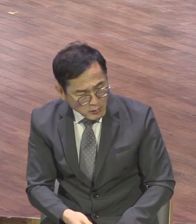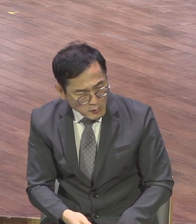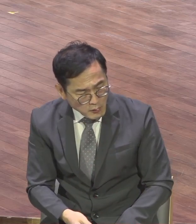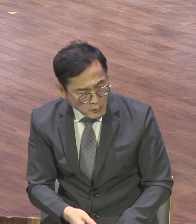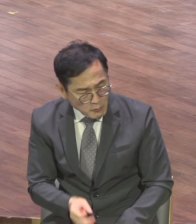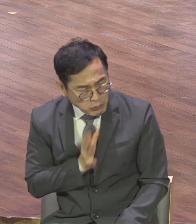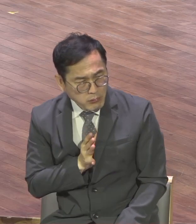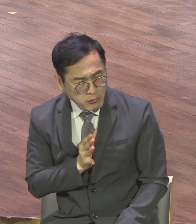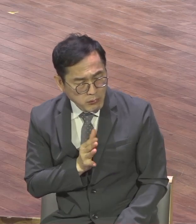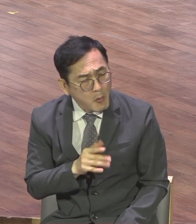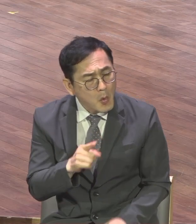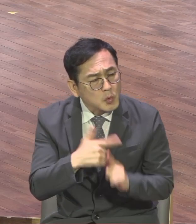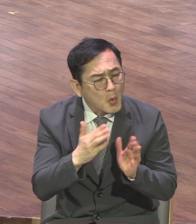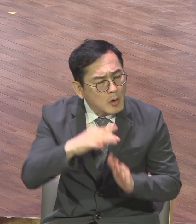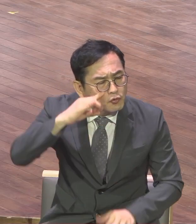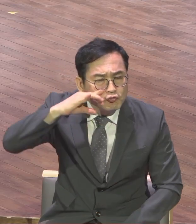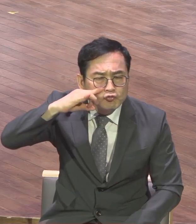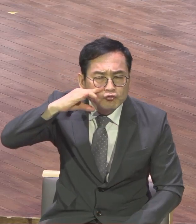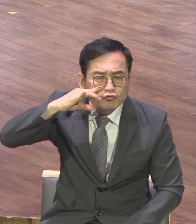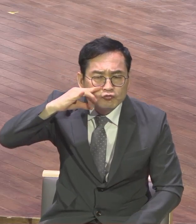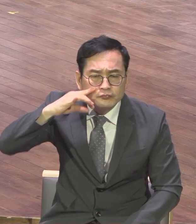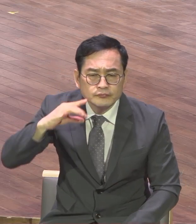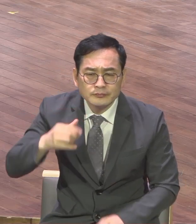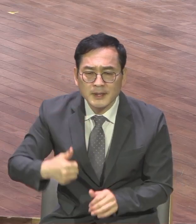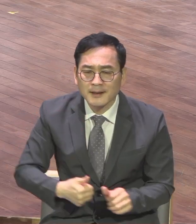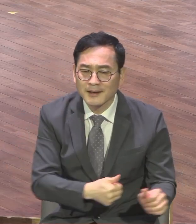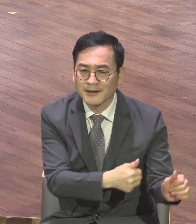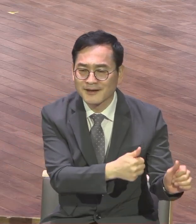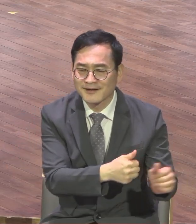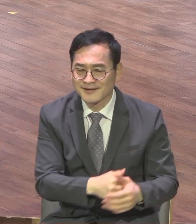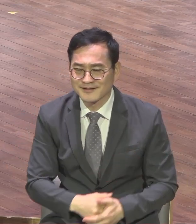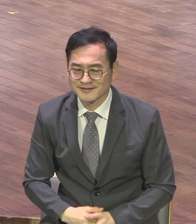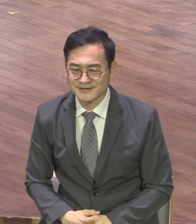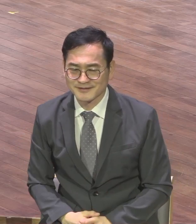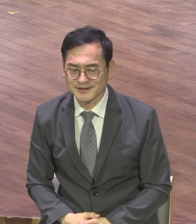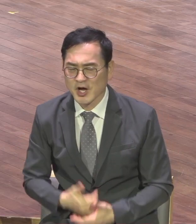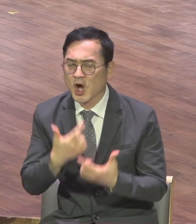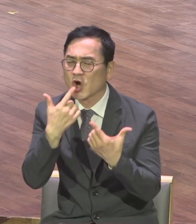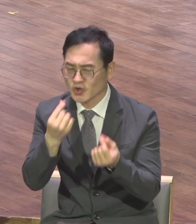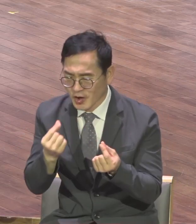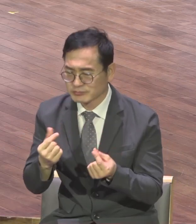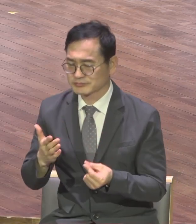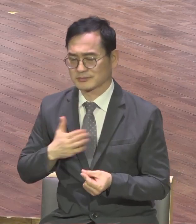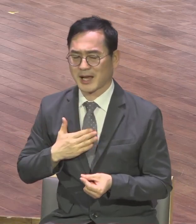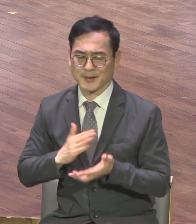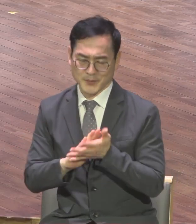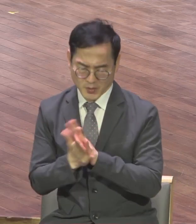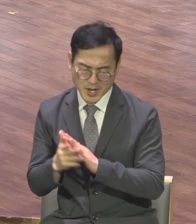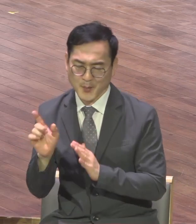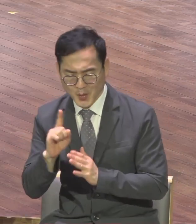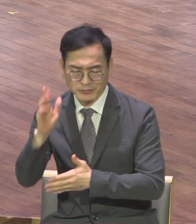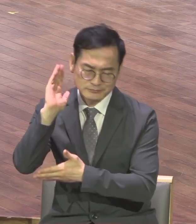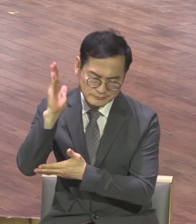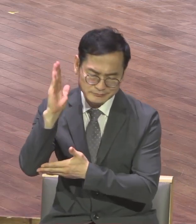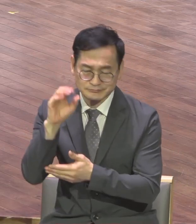여러분이 받은 은혜와 감사의 삶을 한번 전해보시면 돼요 어릴 거 아무것도 없습니다 하나님이